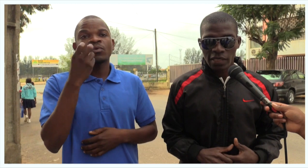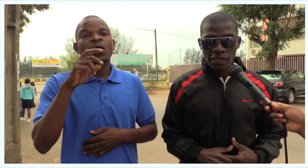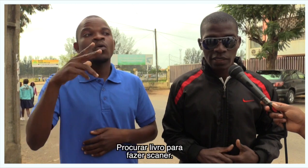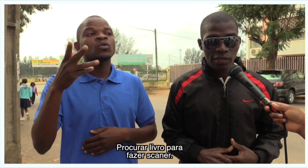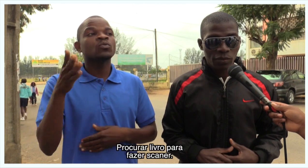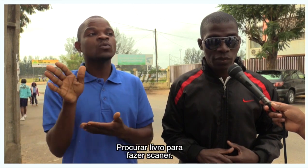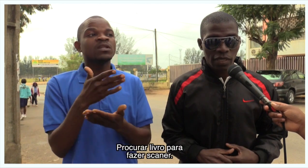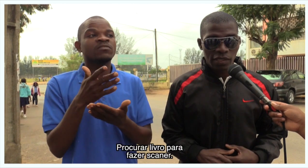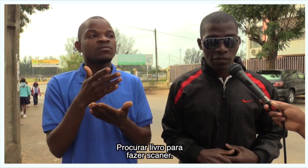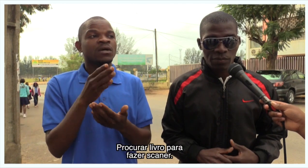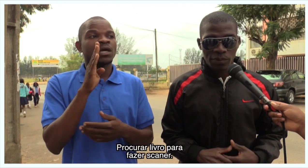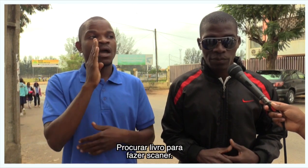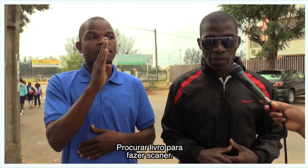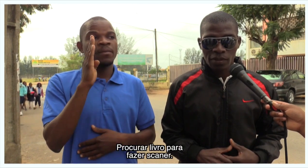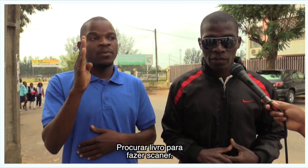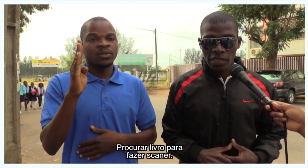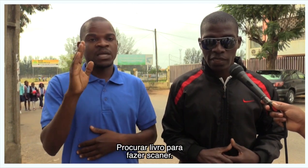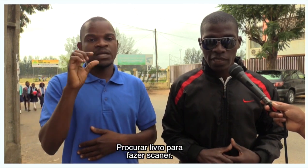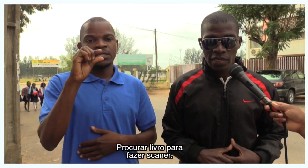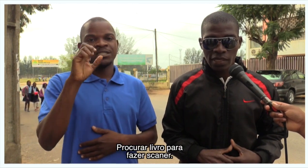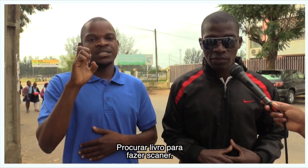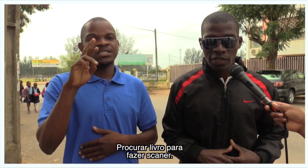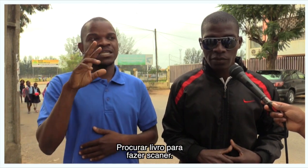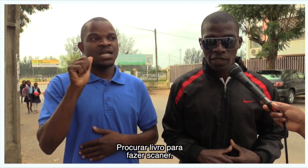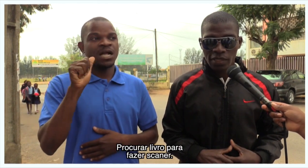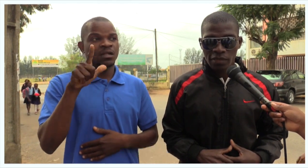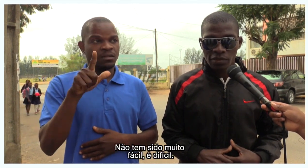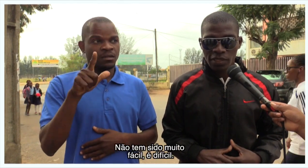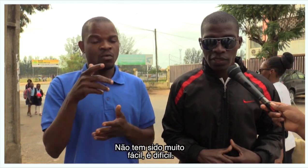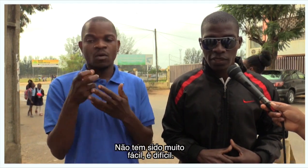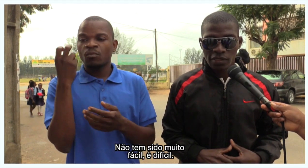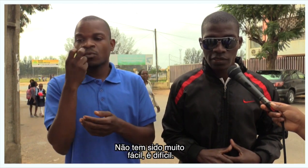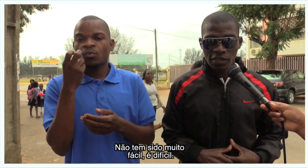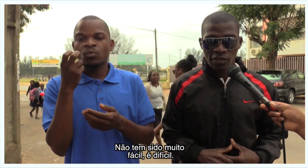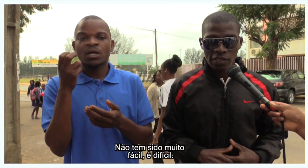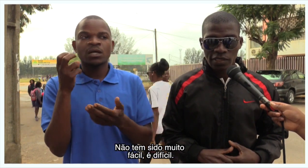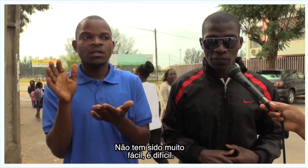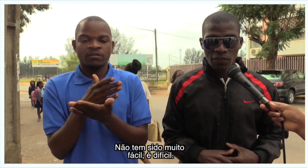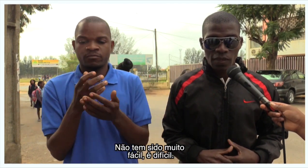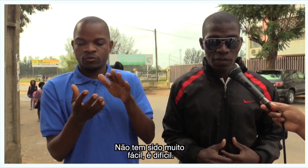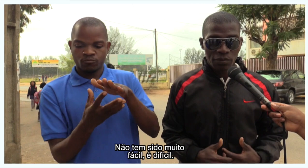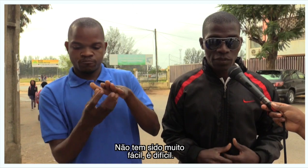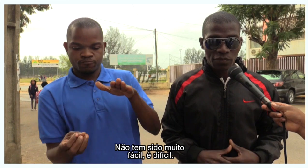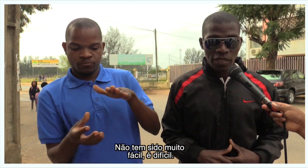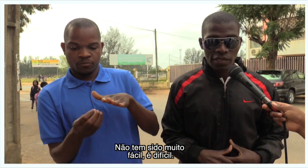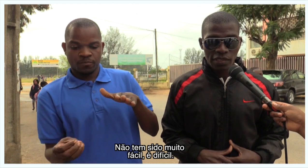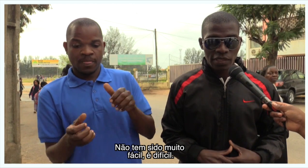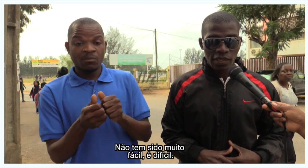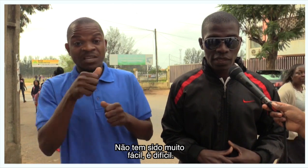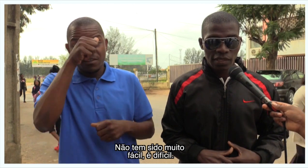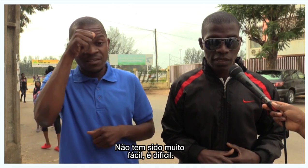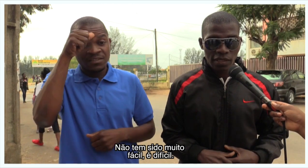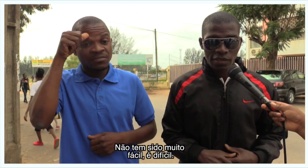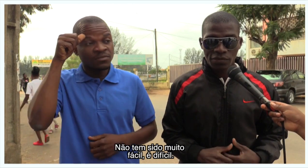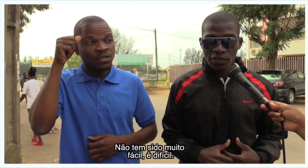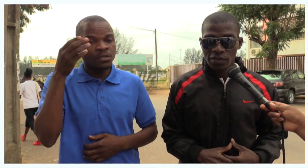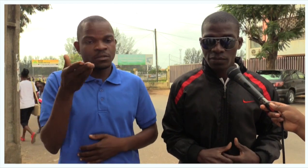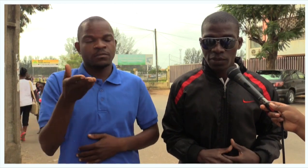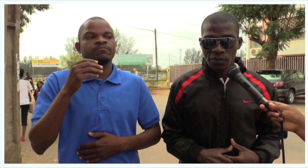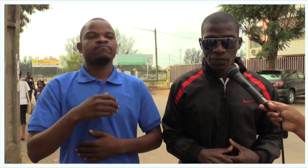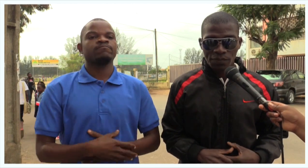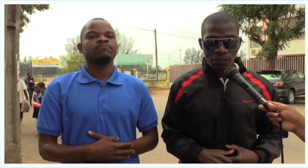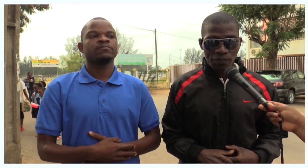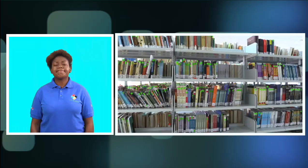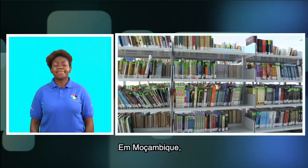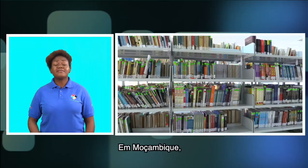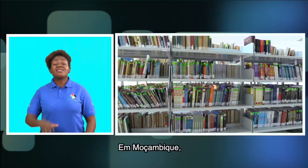geral, né? Procurar livros para mandar escaneiro, mas não tem sido assim muito fácil. É difícil